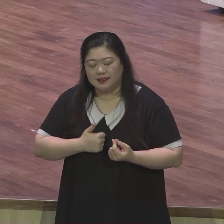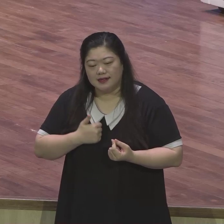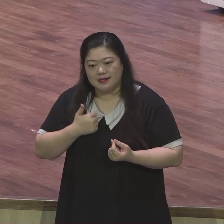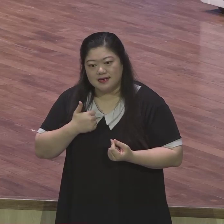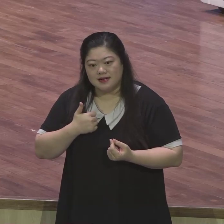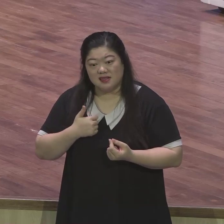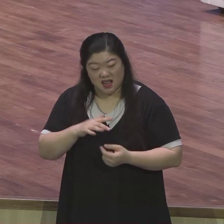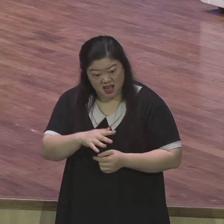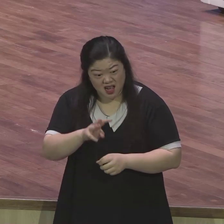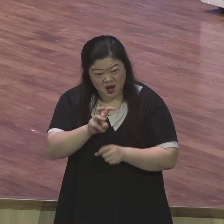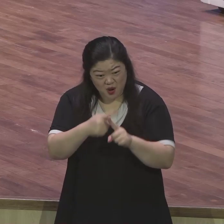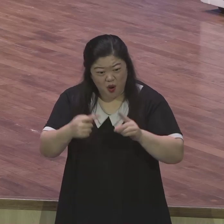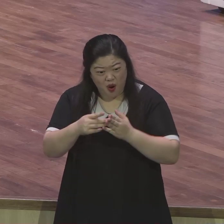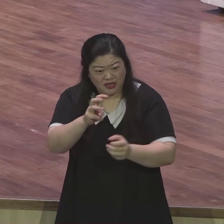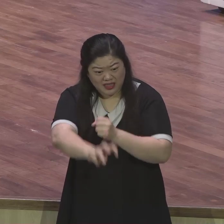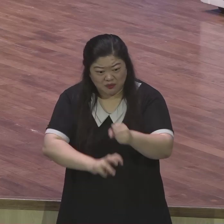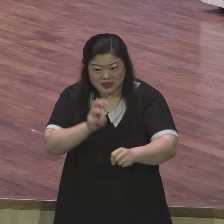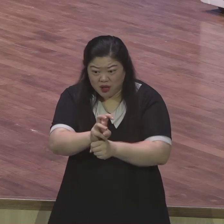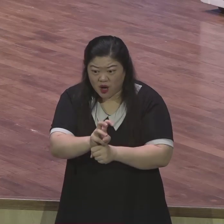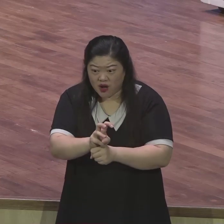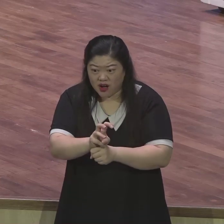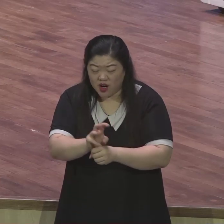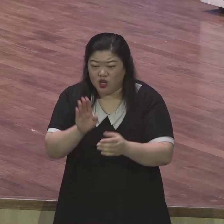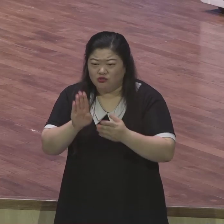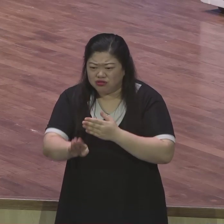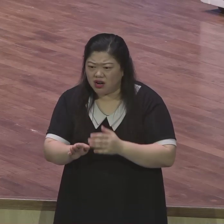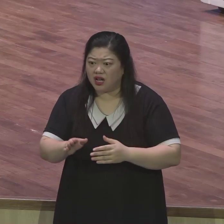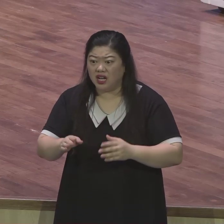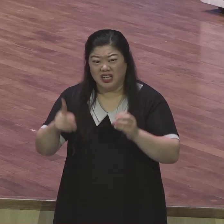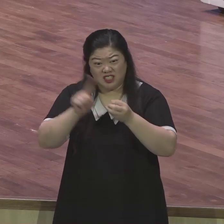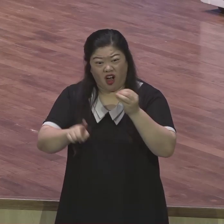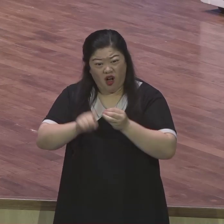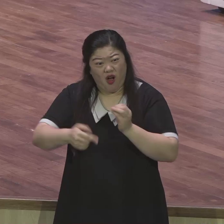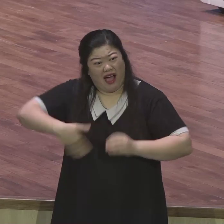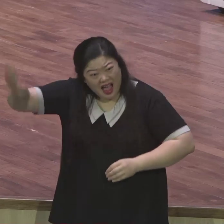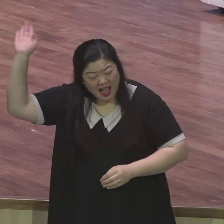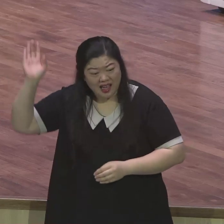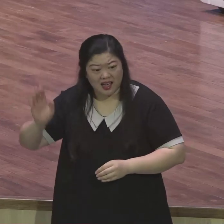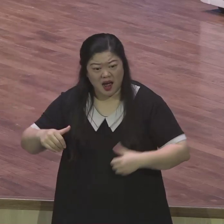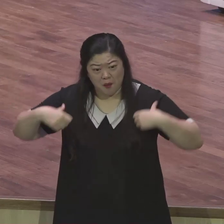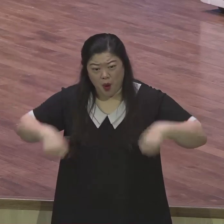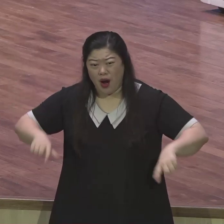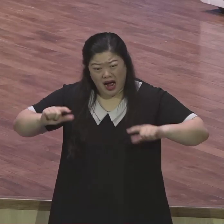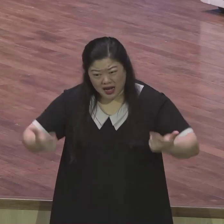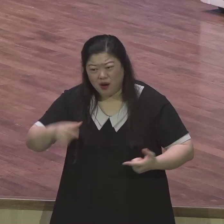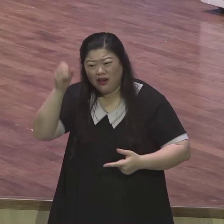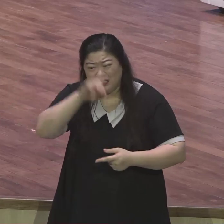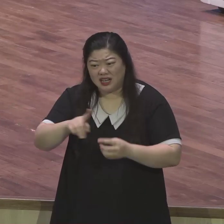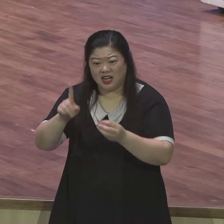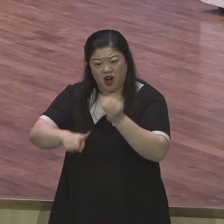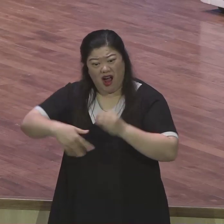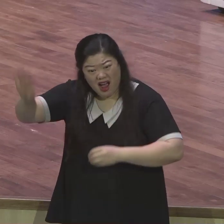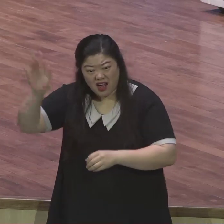시험들어서 교회를 안 나가는 것도 아니고 절에가 그것도 열심히 손목에 보니까 염주 주렁주렁 날고 있어요